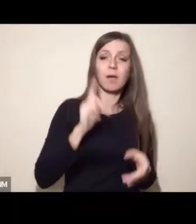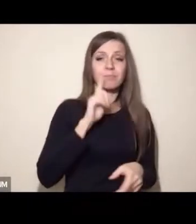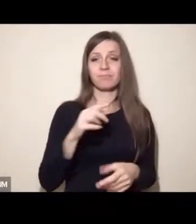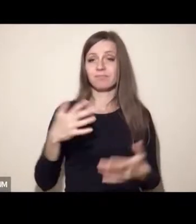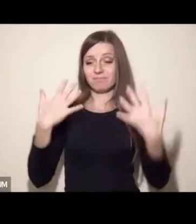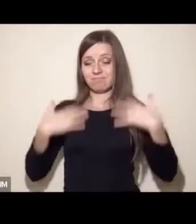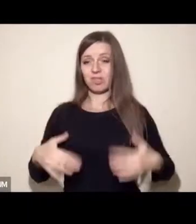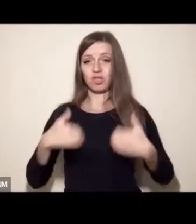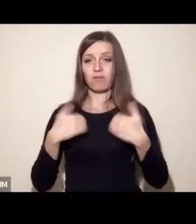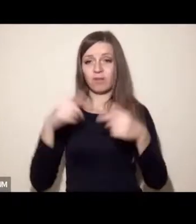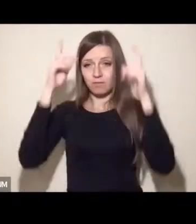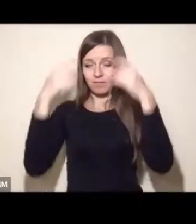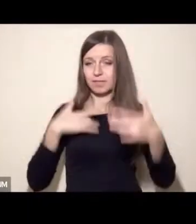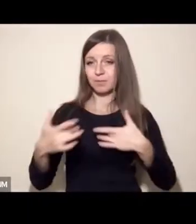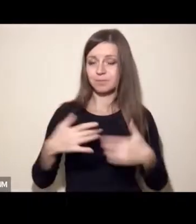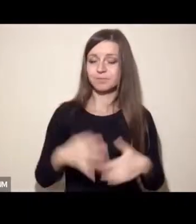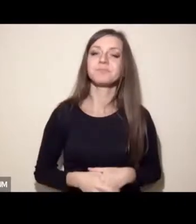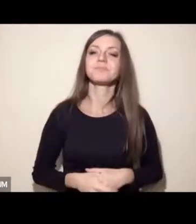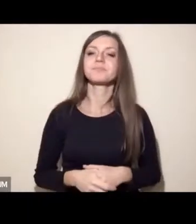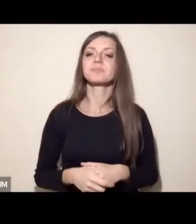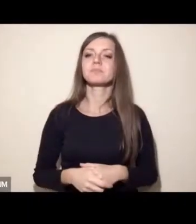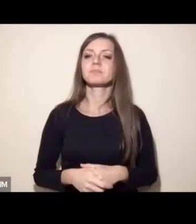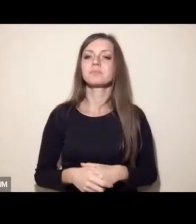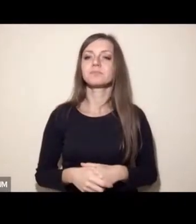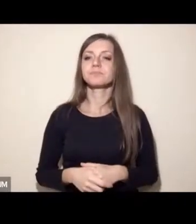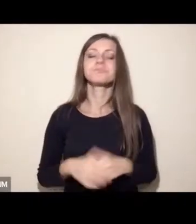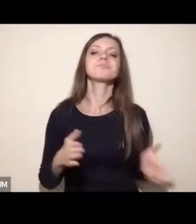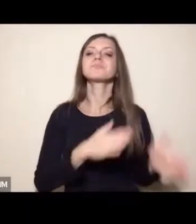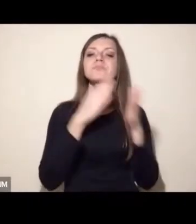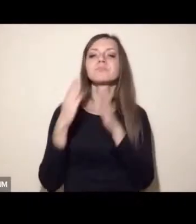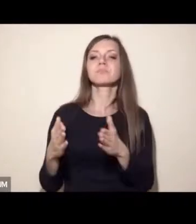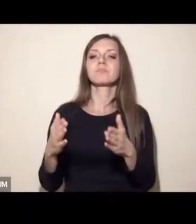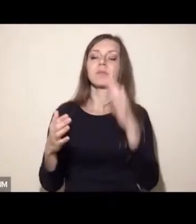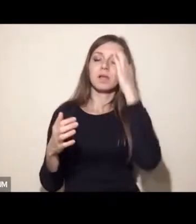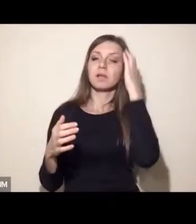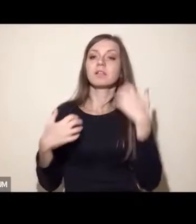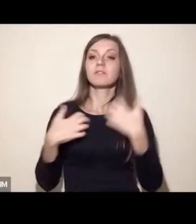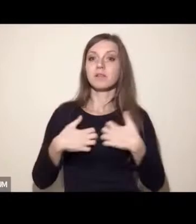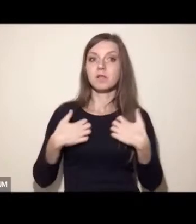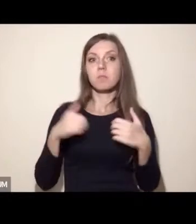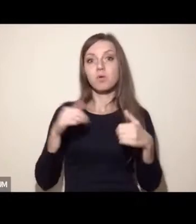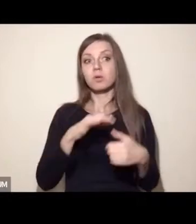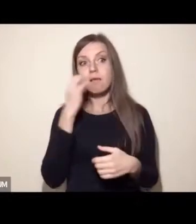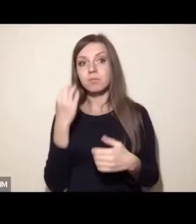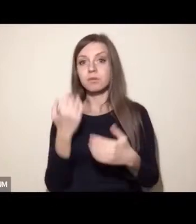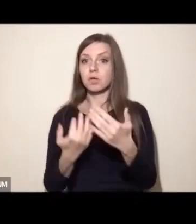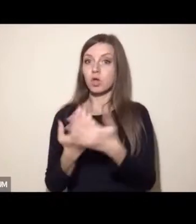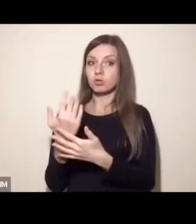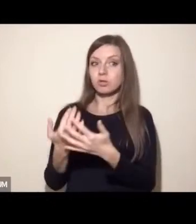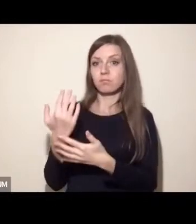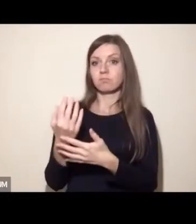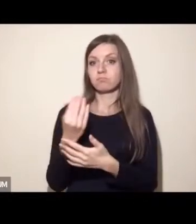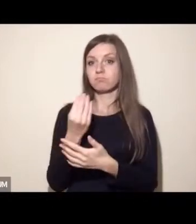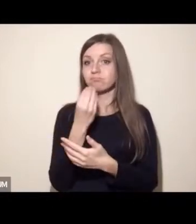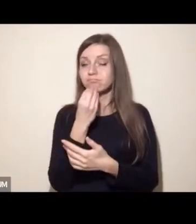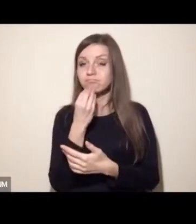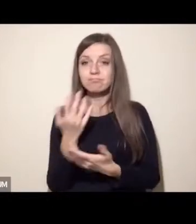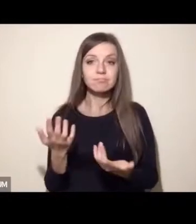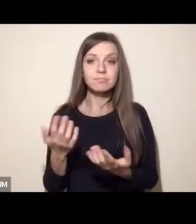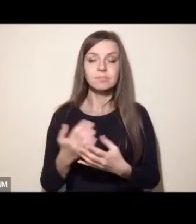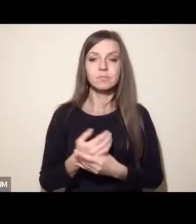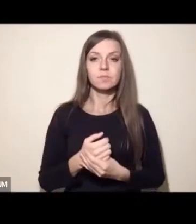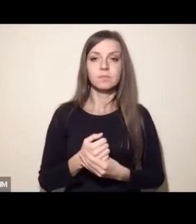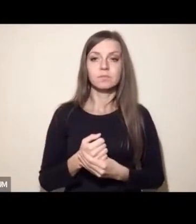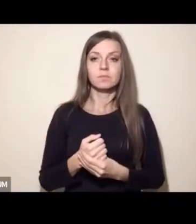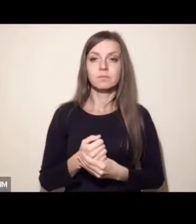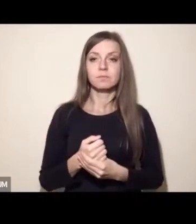zachęcają do zmiany diety w kierunku roślinnej, przyniosłyby znaczące korzyści gospodarcze i